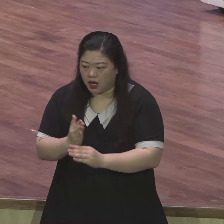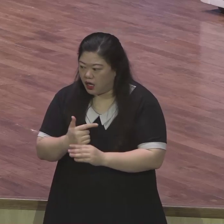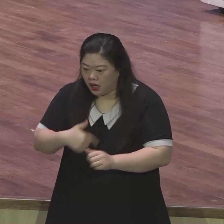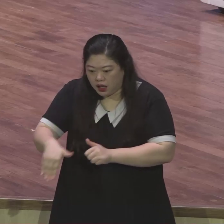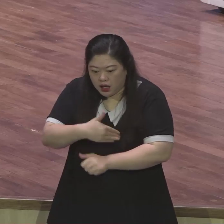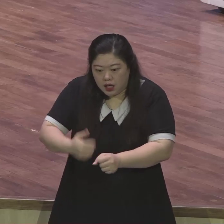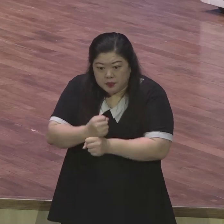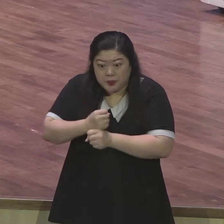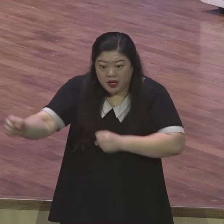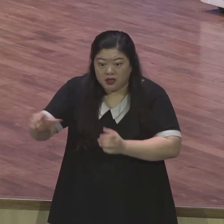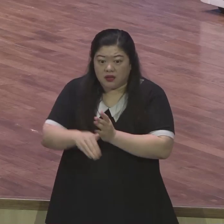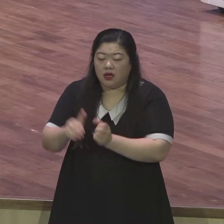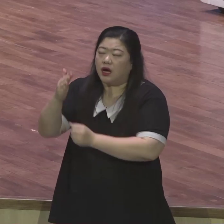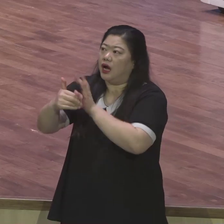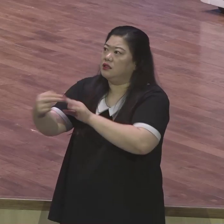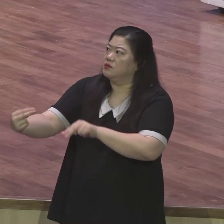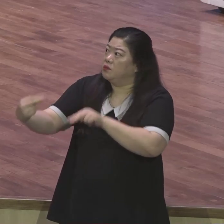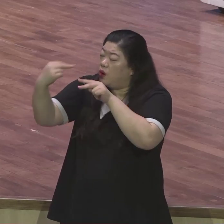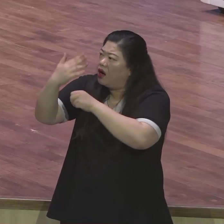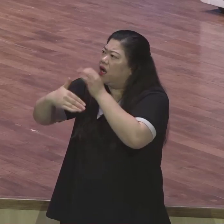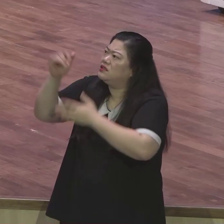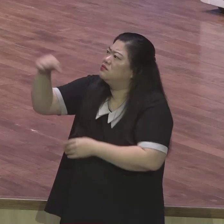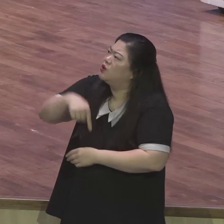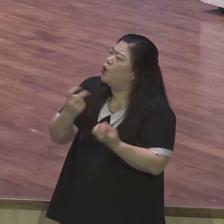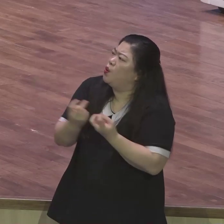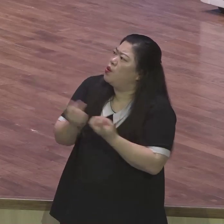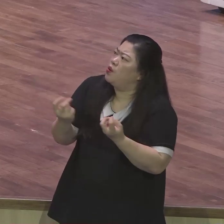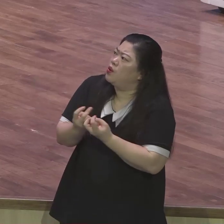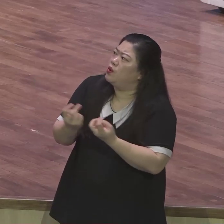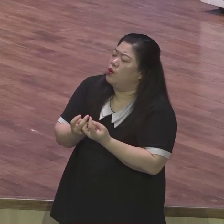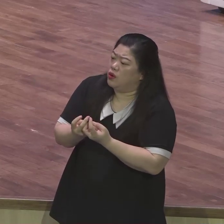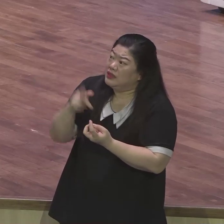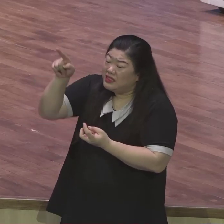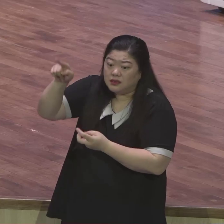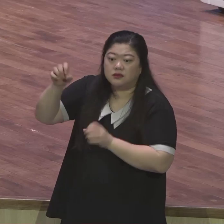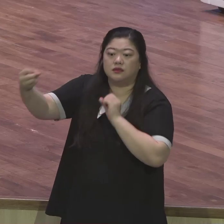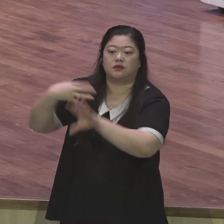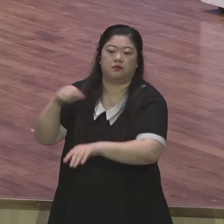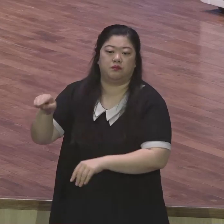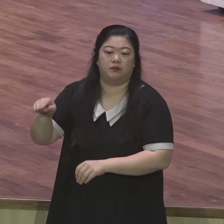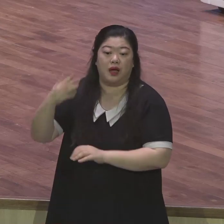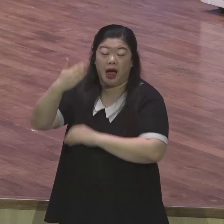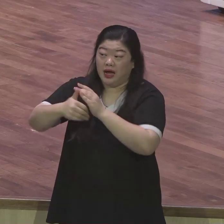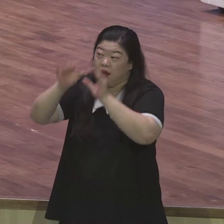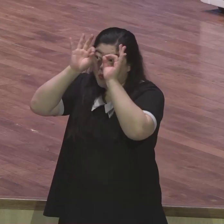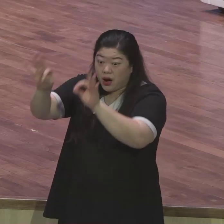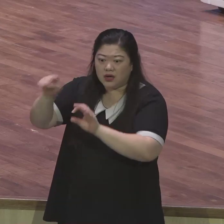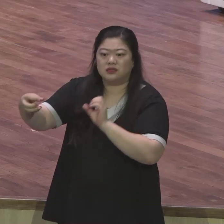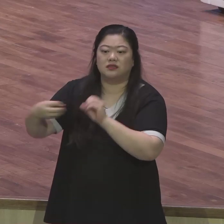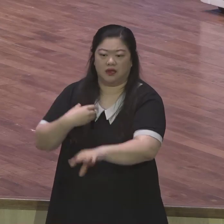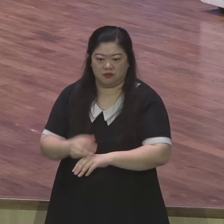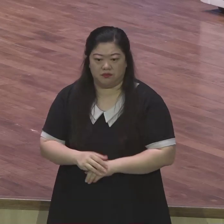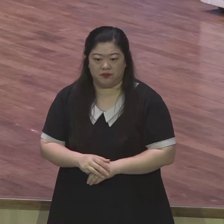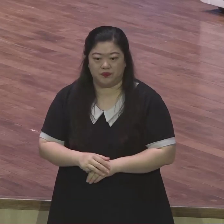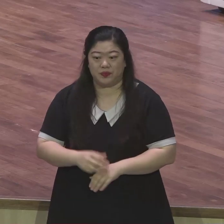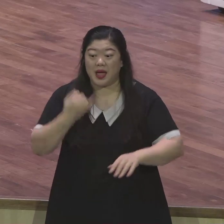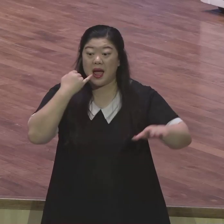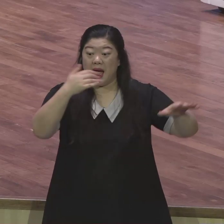행하시는 일을 확인할 수 있는 기회이기 때문에 그렇습니다 그게 응답이에요 좋은 배를 타고 좋은 수영선생을 만나서